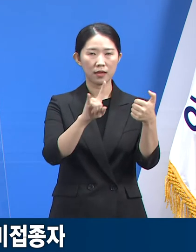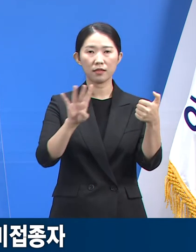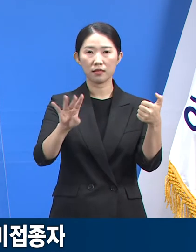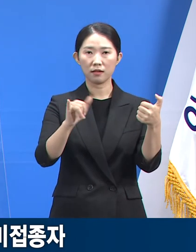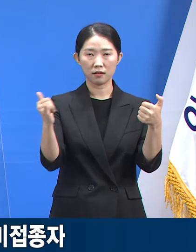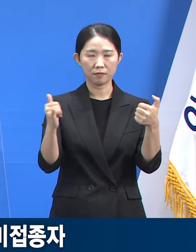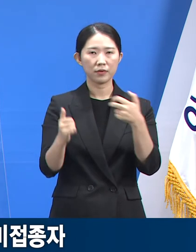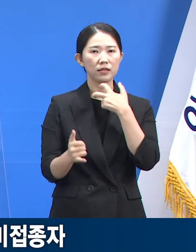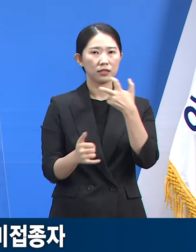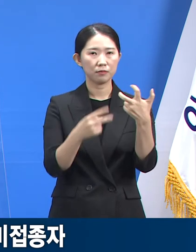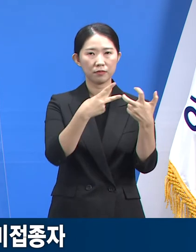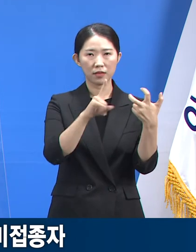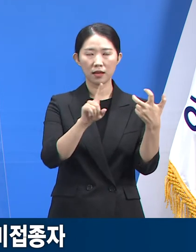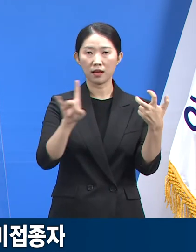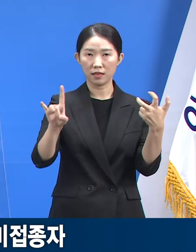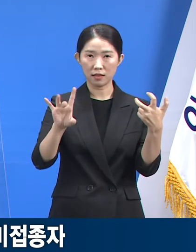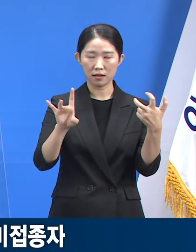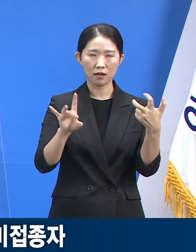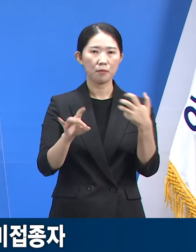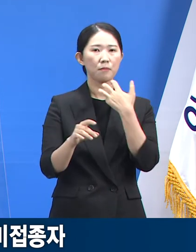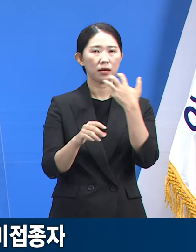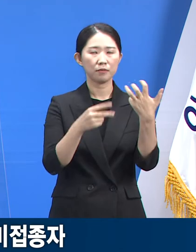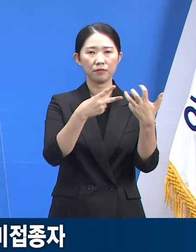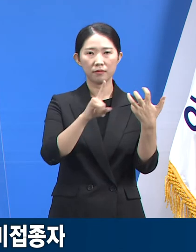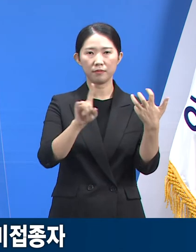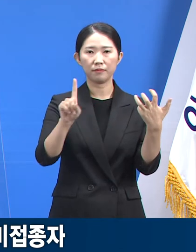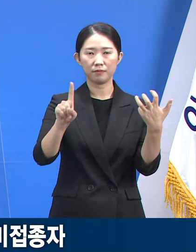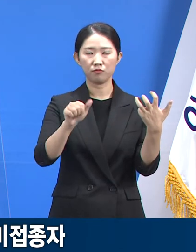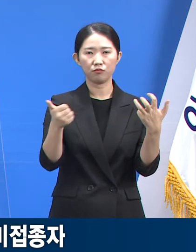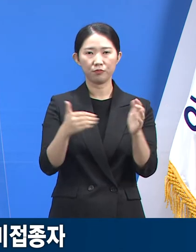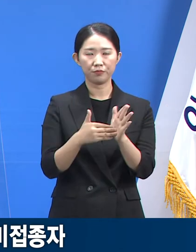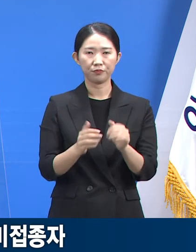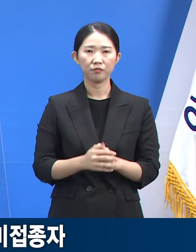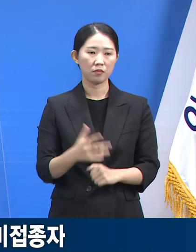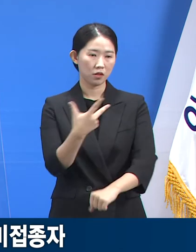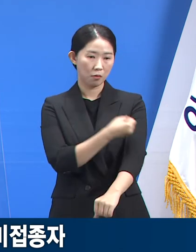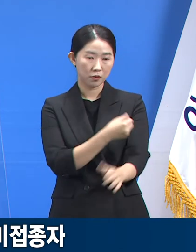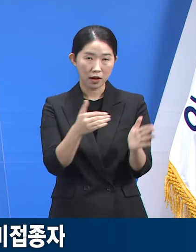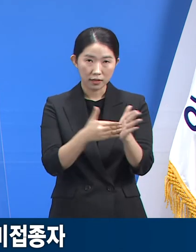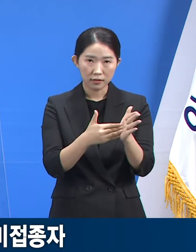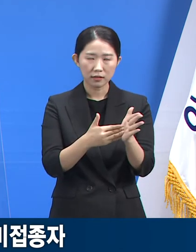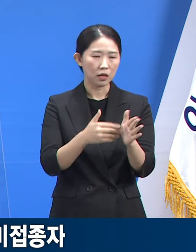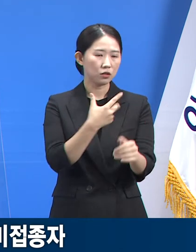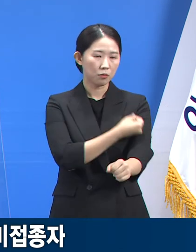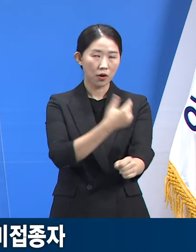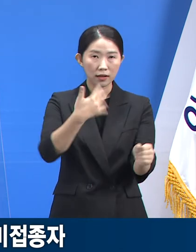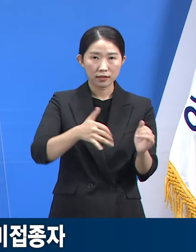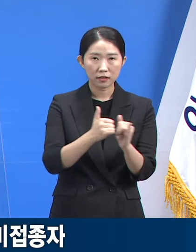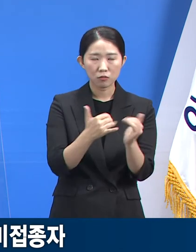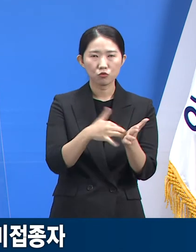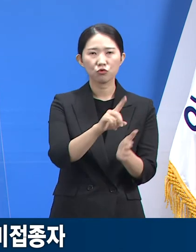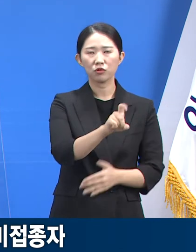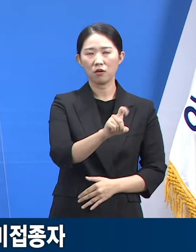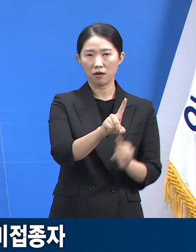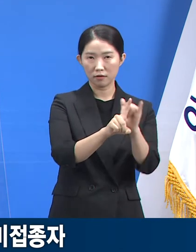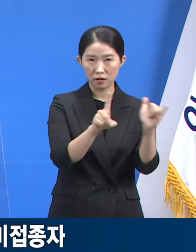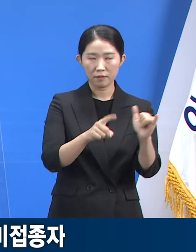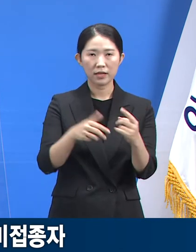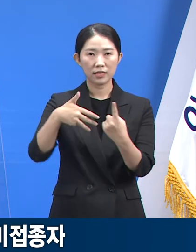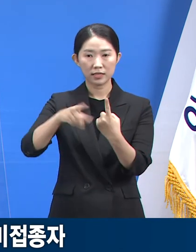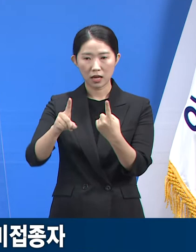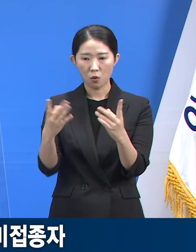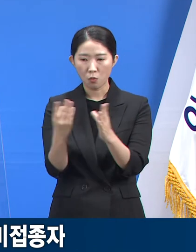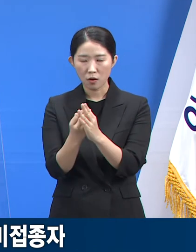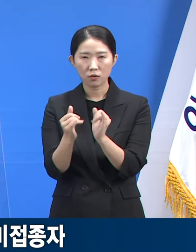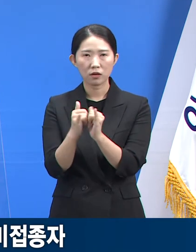80대 1명입니다. 백신 미접종자는 11명, 1차 접종 완료자는 2명입니다. 백신 접종